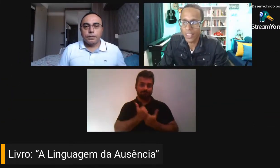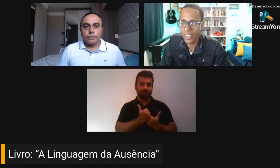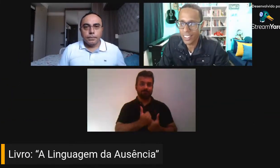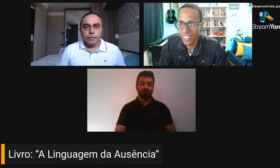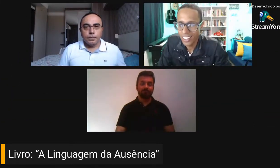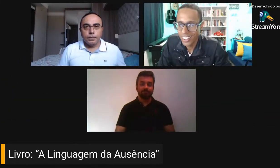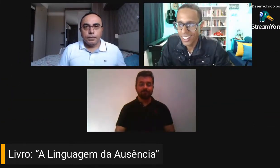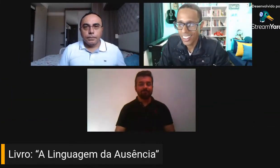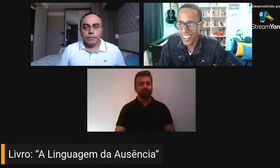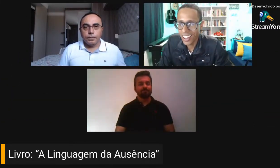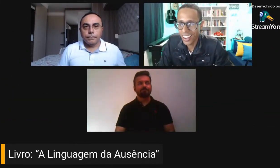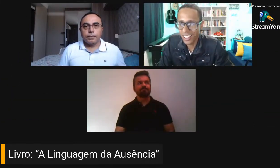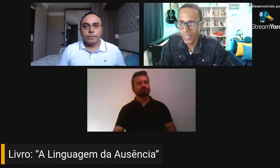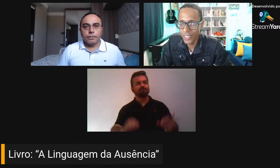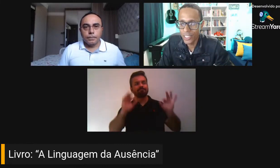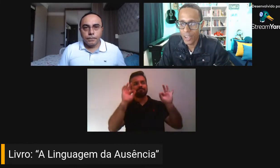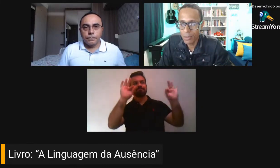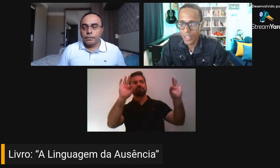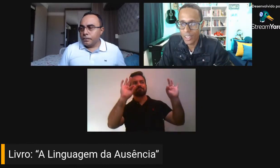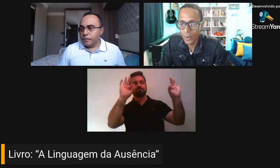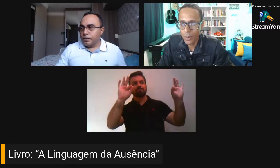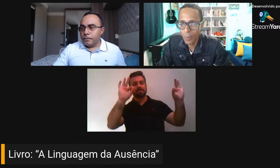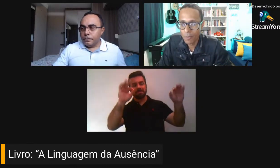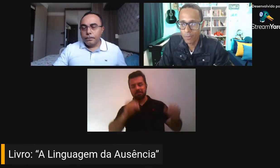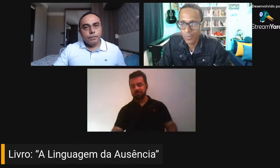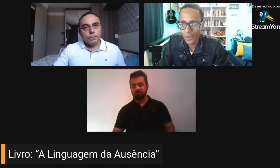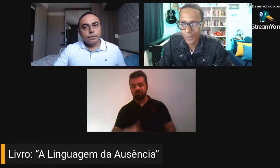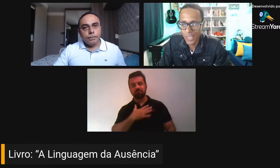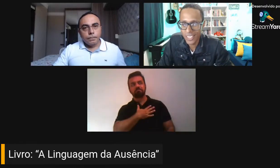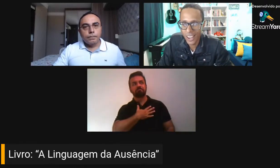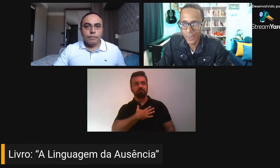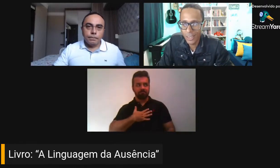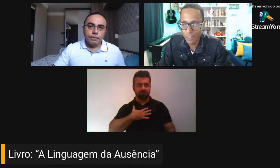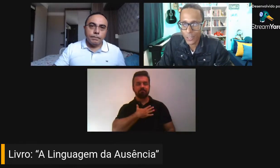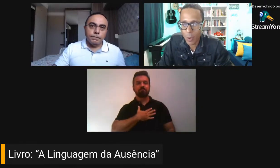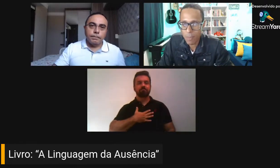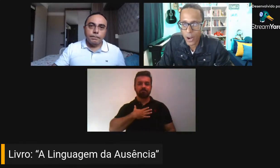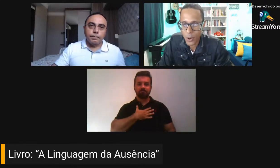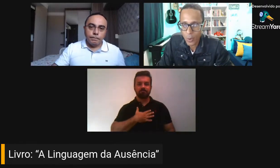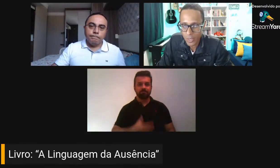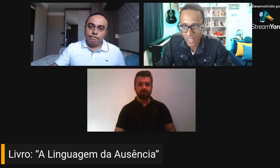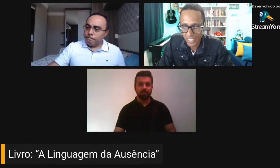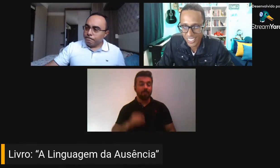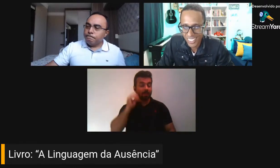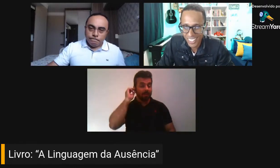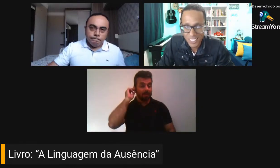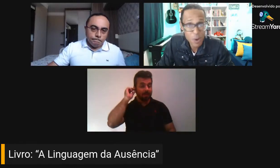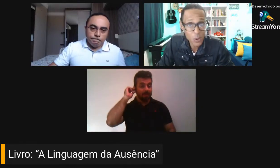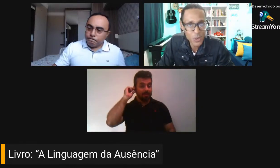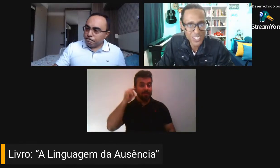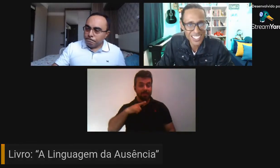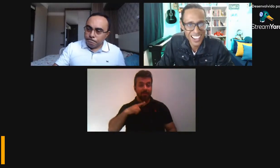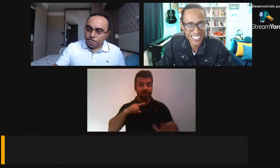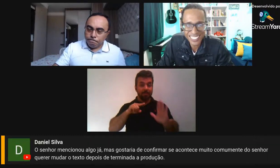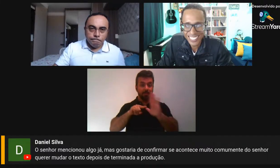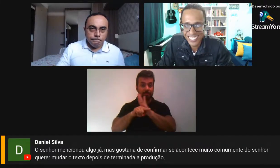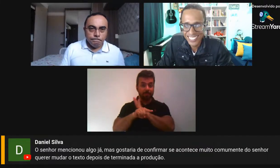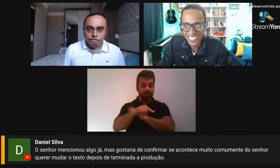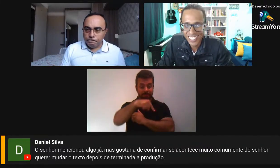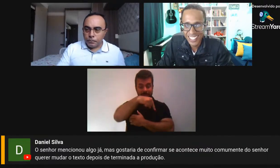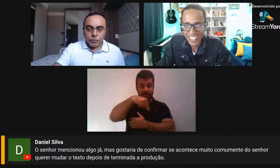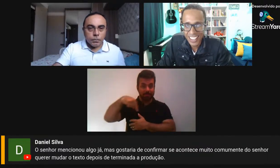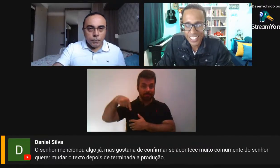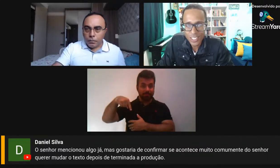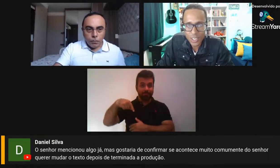Só para que não deixamos aqui o Daniel, ele fez uma pergunta, uma curiosidade,